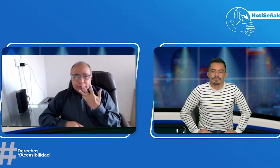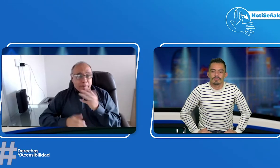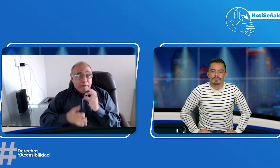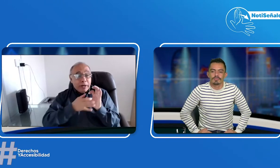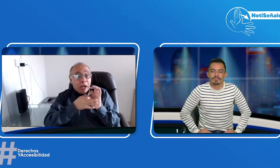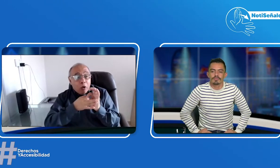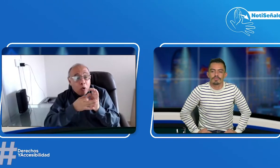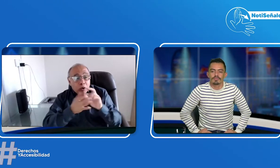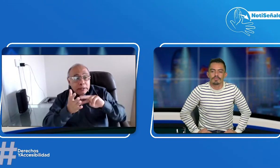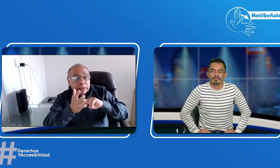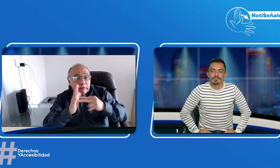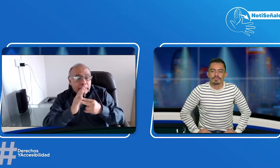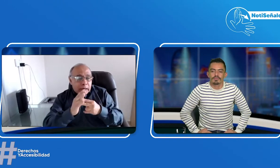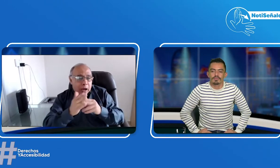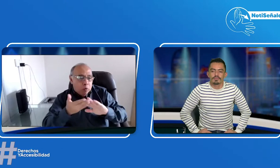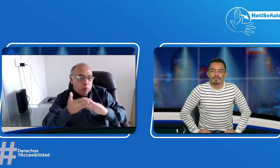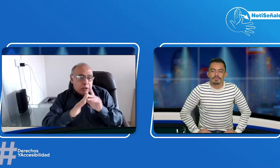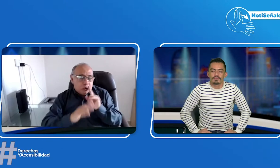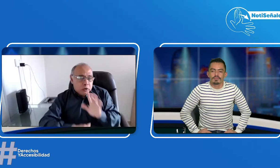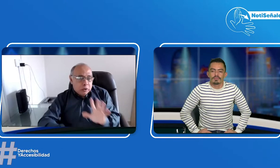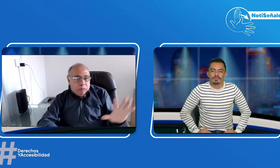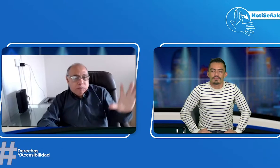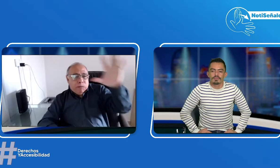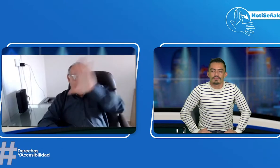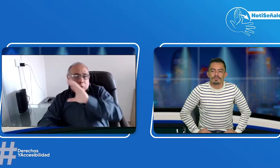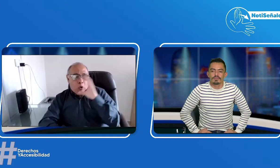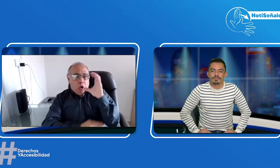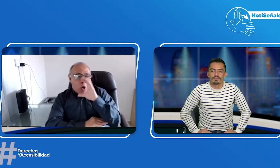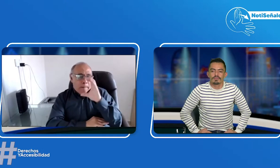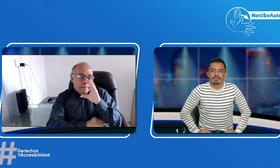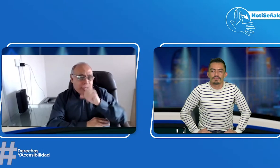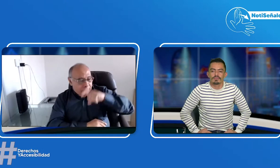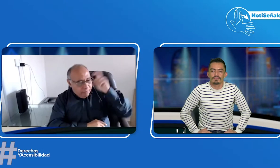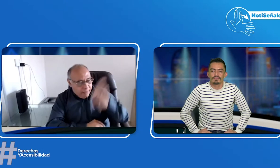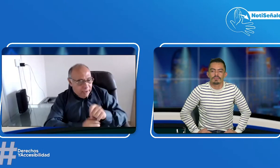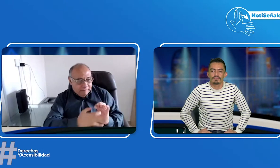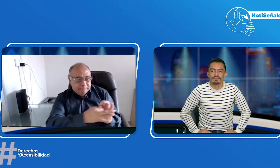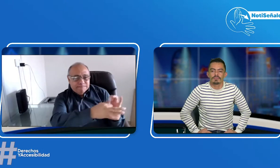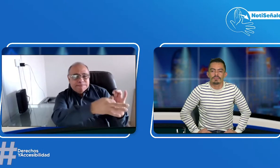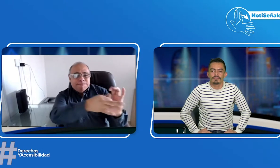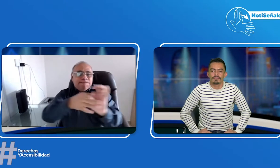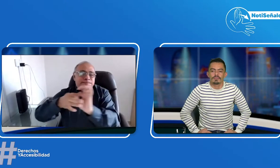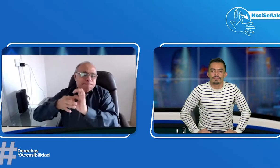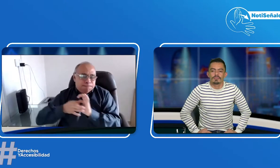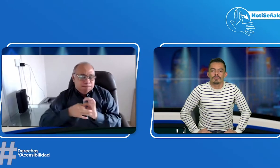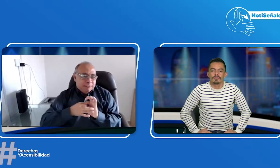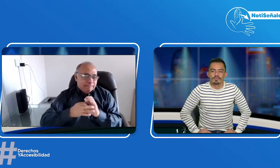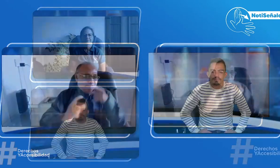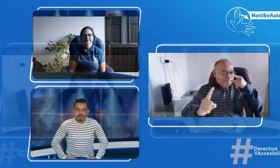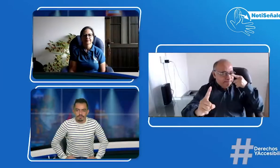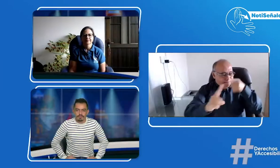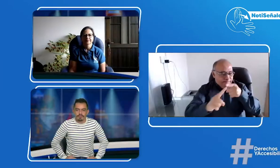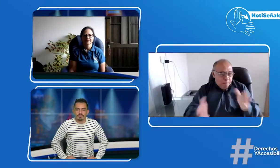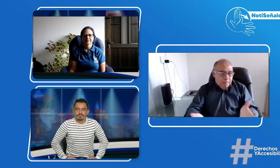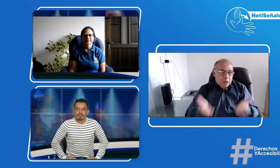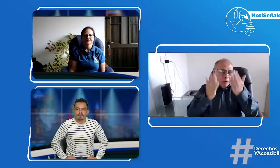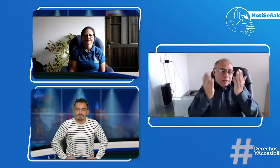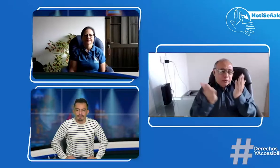Mejía o no somos unos cuantos. FENASCOL es la comunidad. Sorda. FENASCOL es la comunidad sorda colombiana y necesitamos